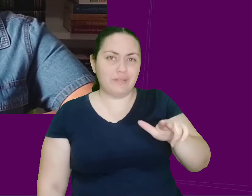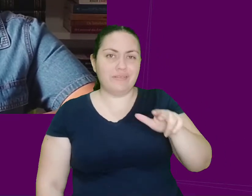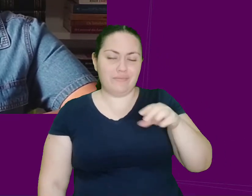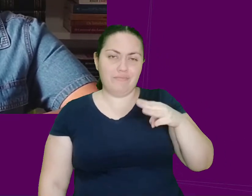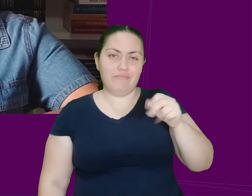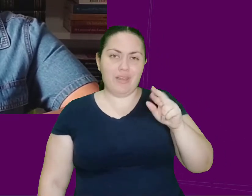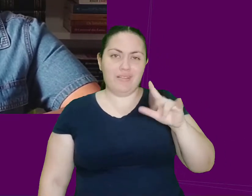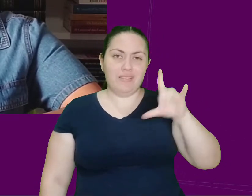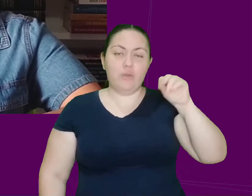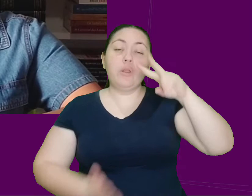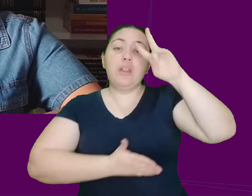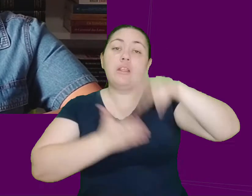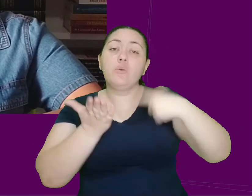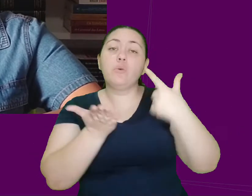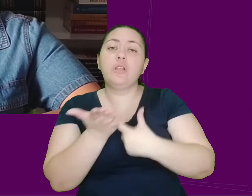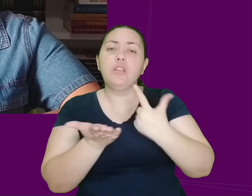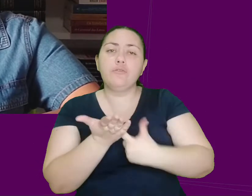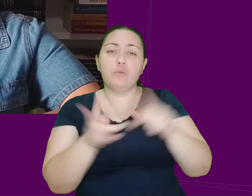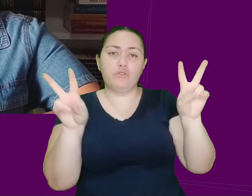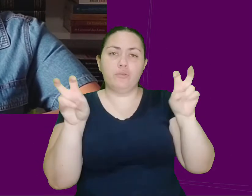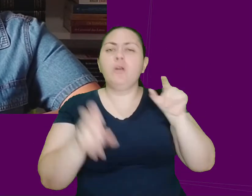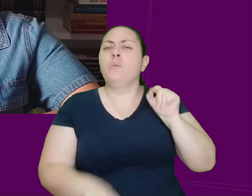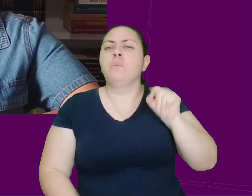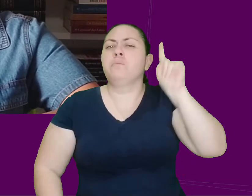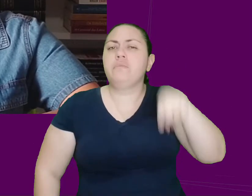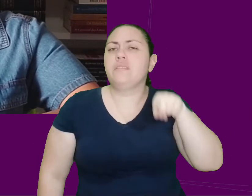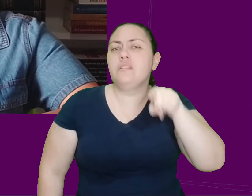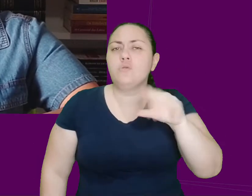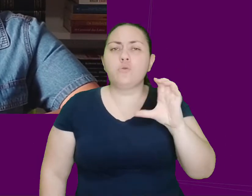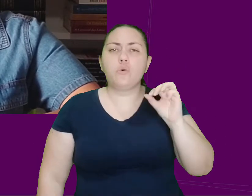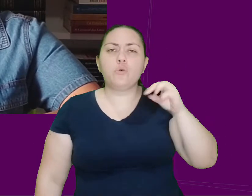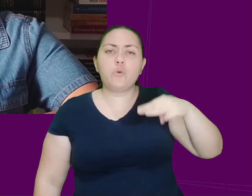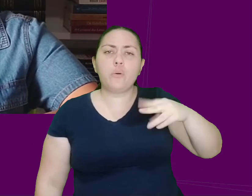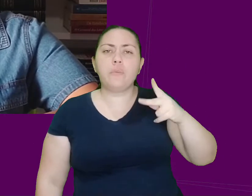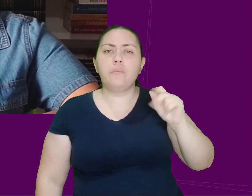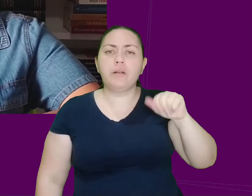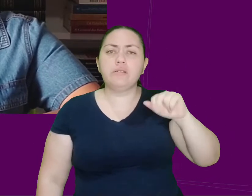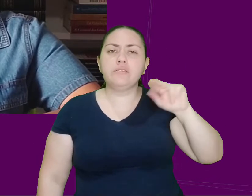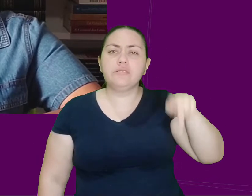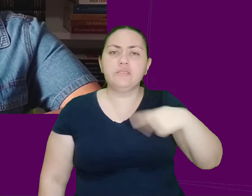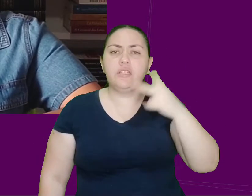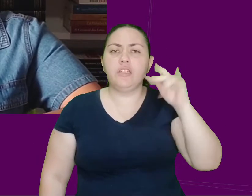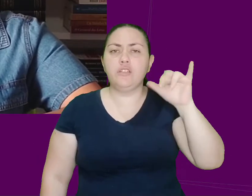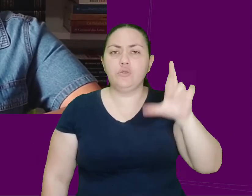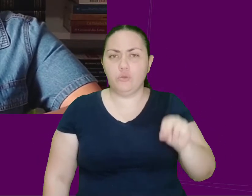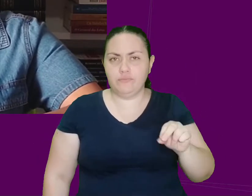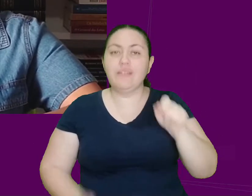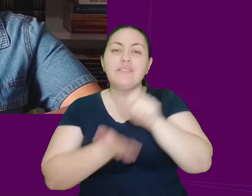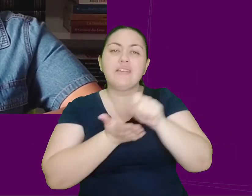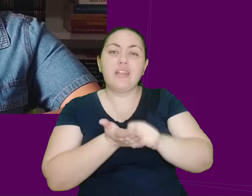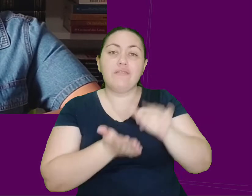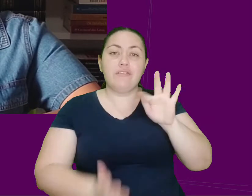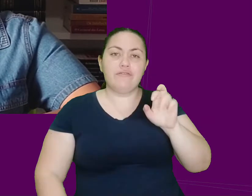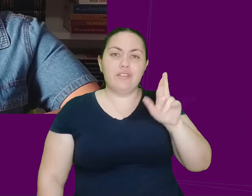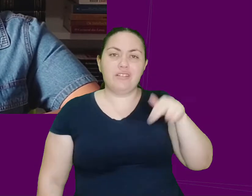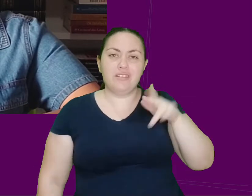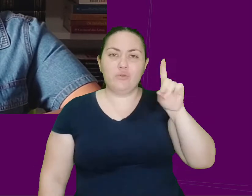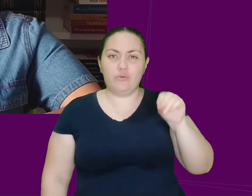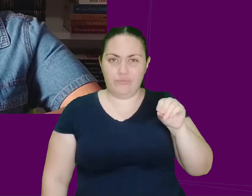leram para ele o livro O que é isso, companheiro? escrito por Fernando Gabeira. Assim como Feliz Ano Velho, O que é isso, companheiro?